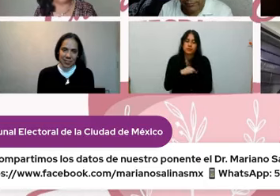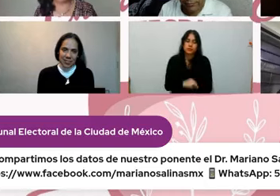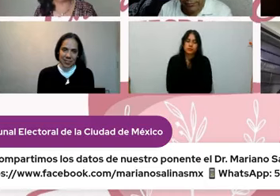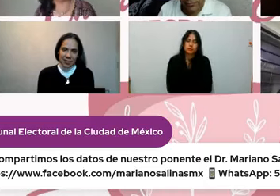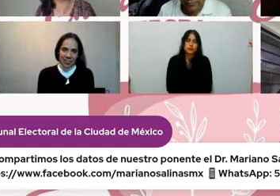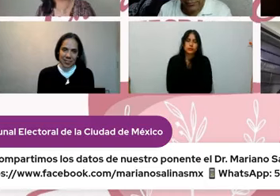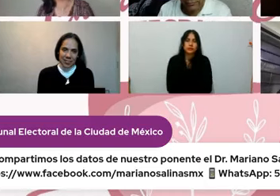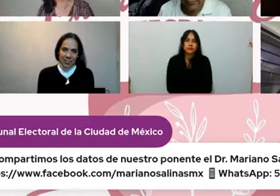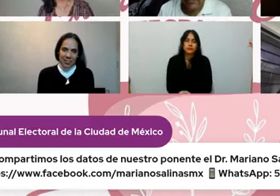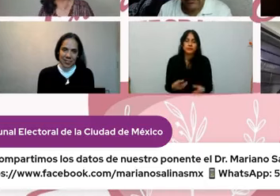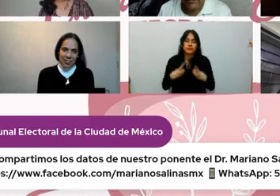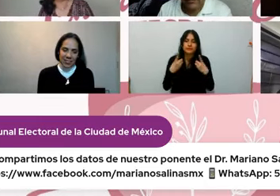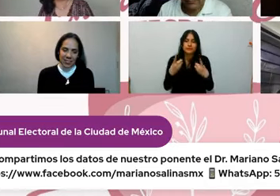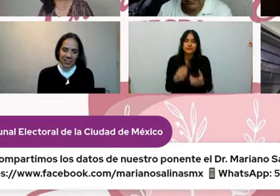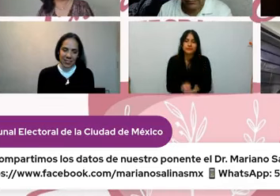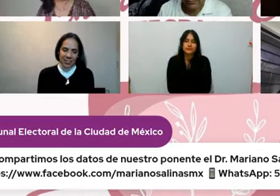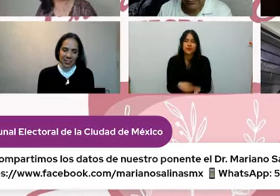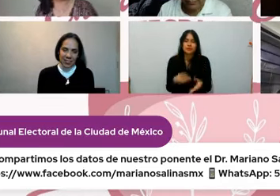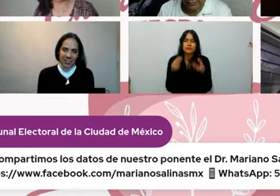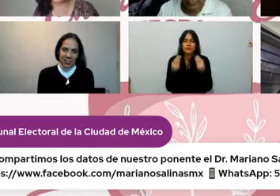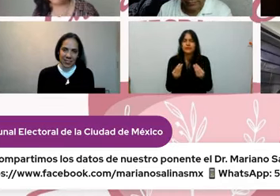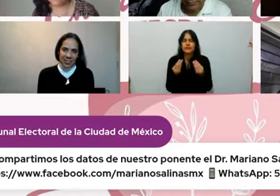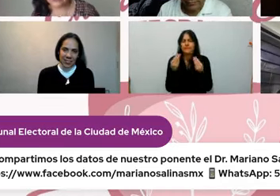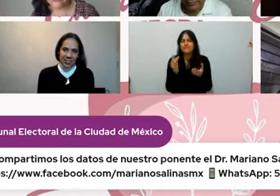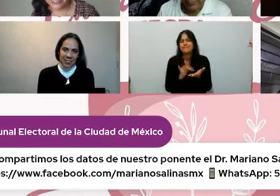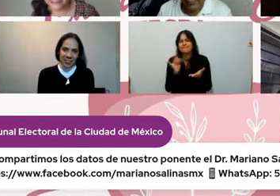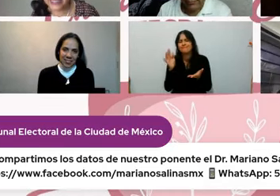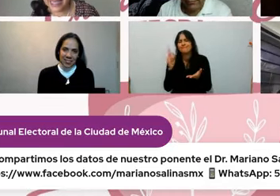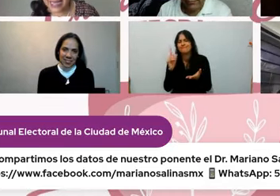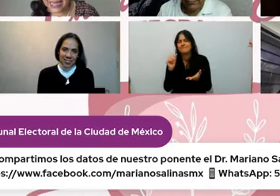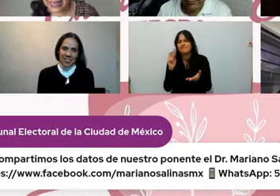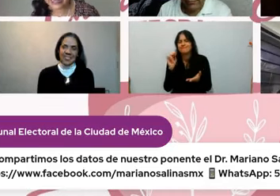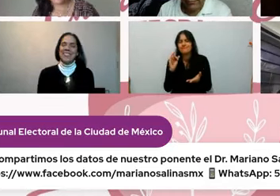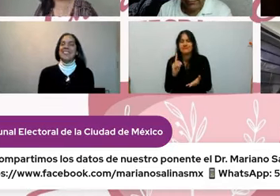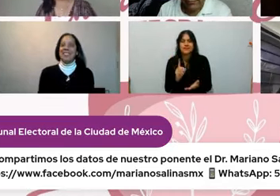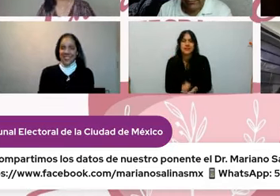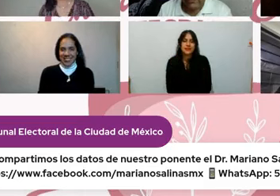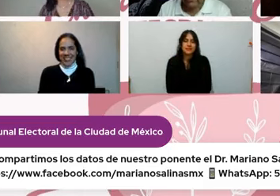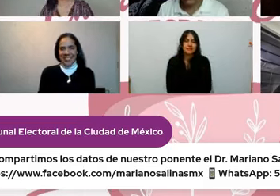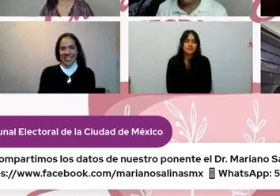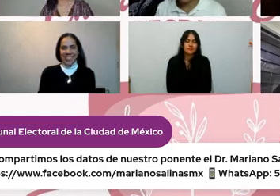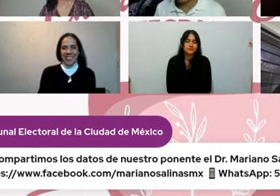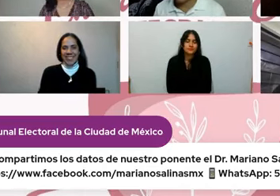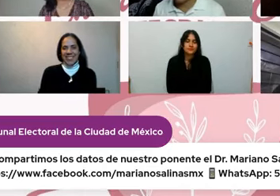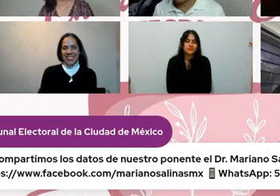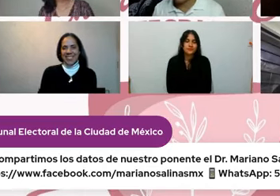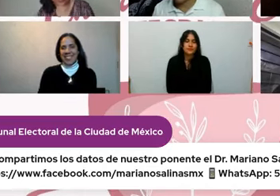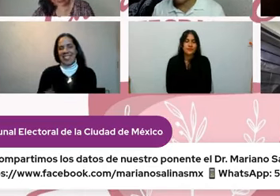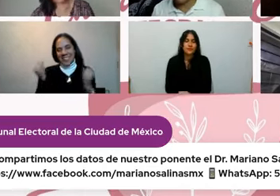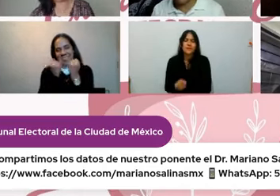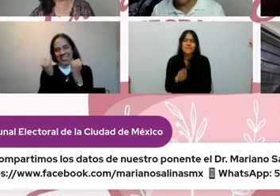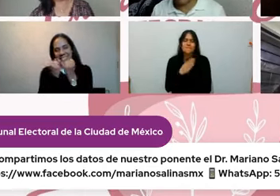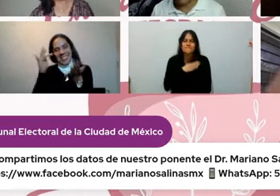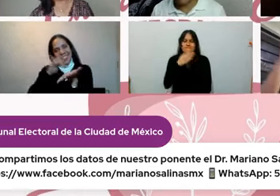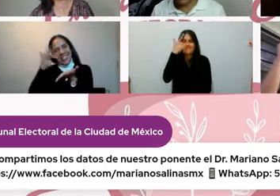muchísimas muchísimas gracias mi querido David que pasen una excelente excelente noche